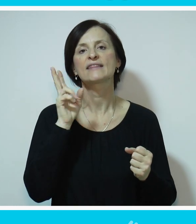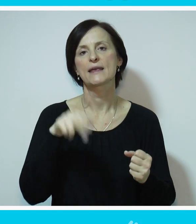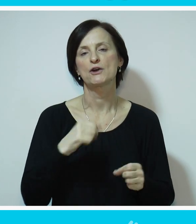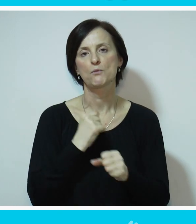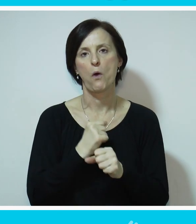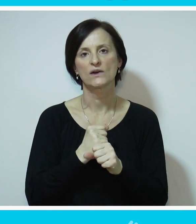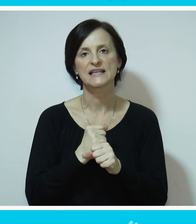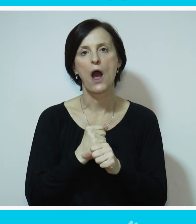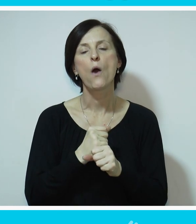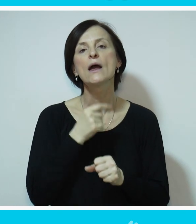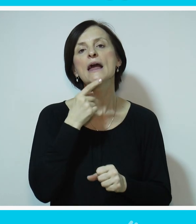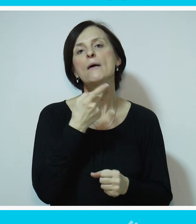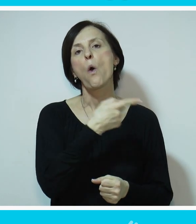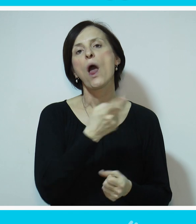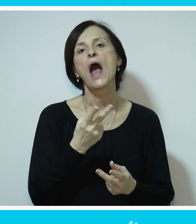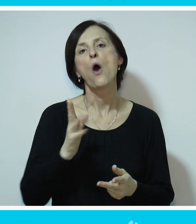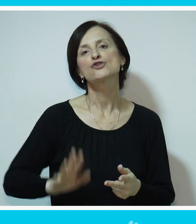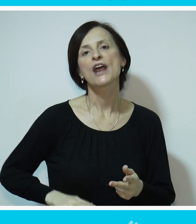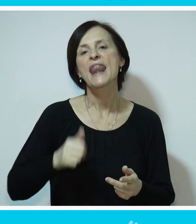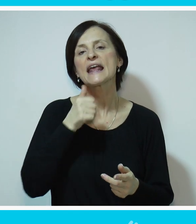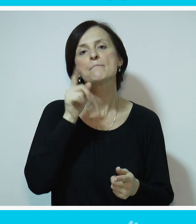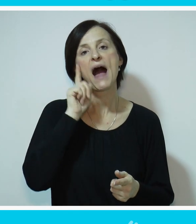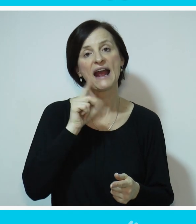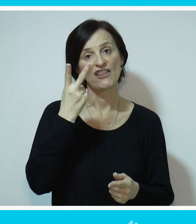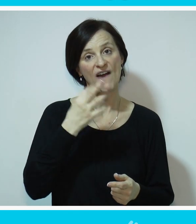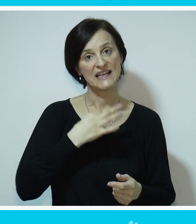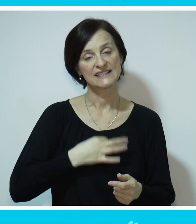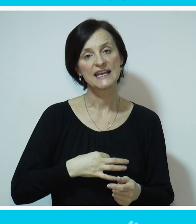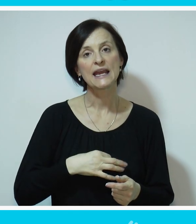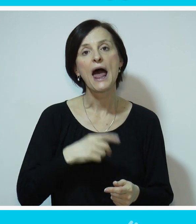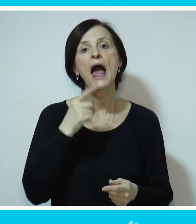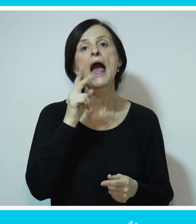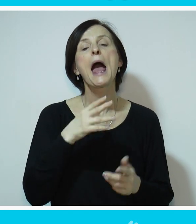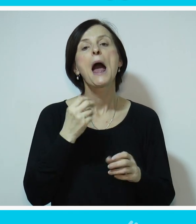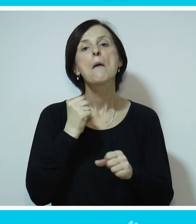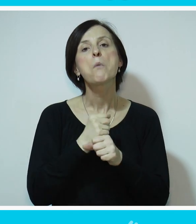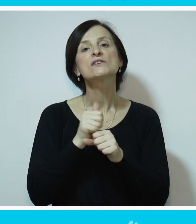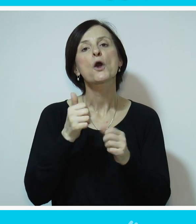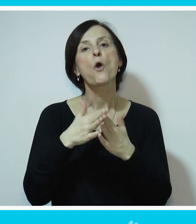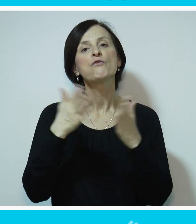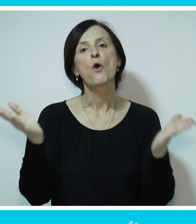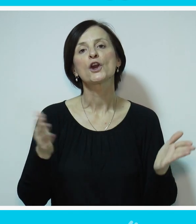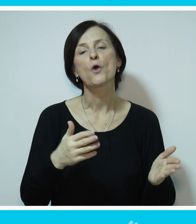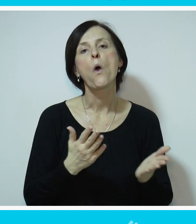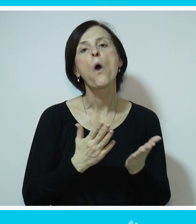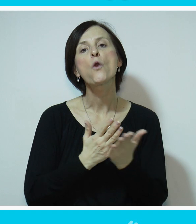jak kad imaš posao, imaš sve. Za suprugu i majku dva sina, posao je otvorio nove